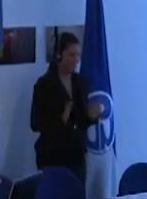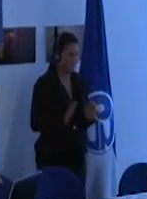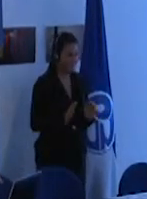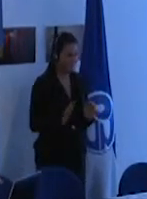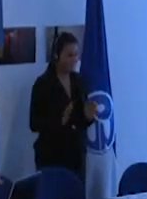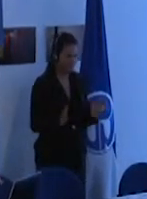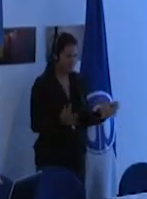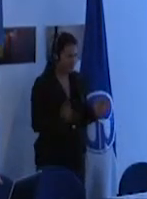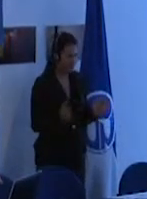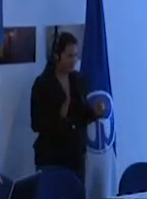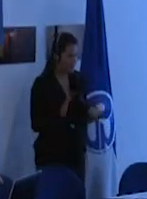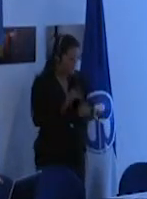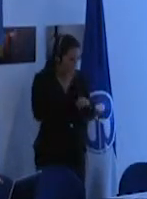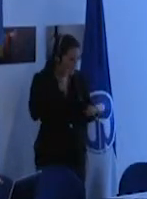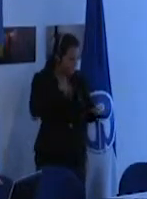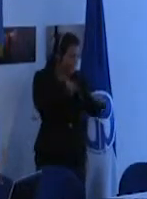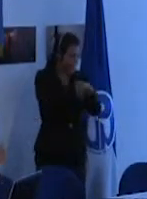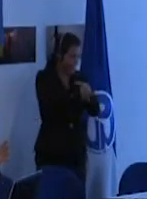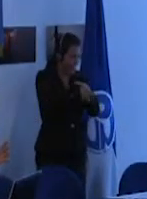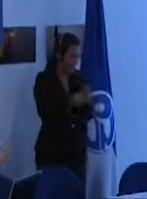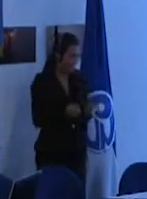hay que meter goles